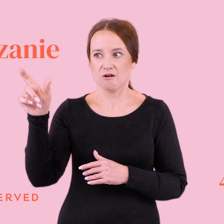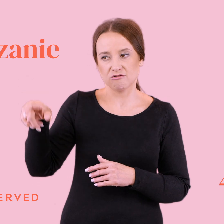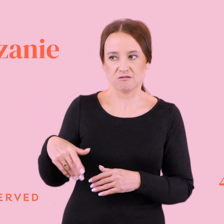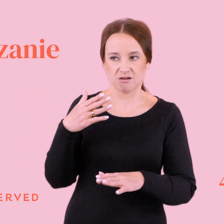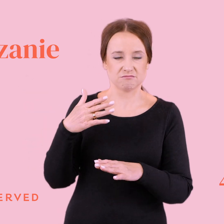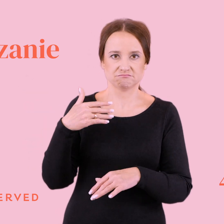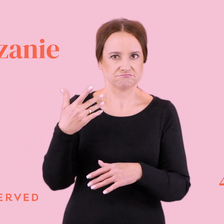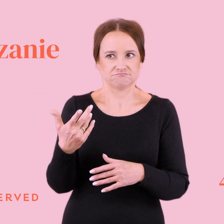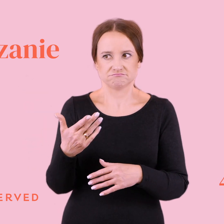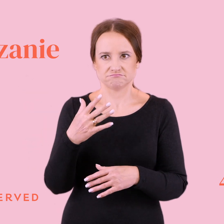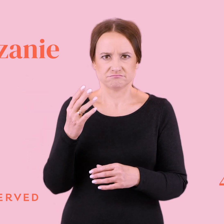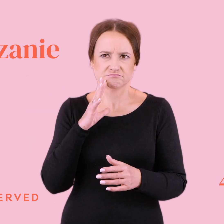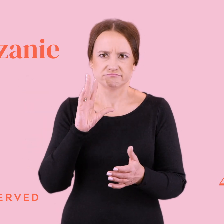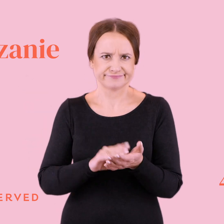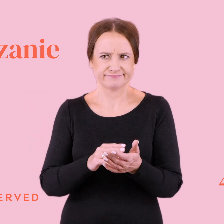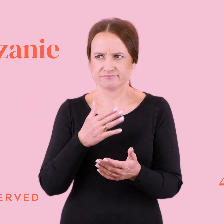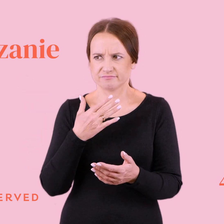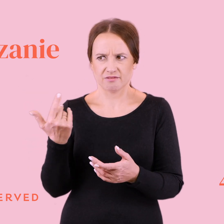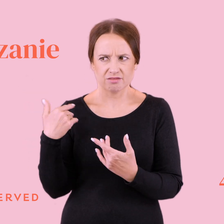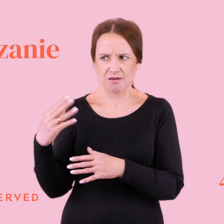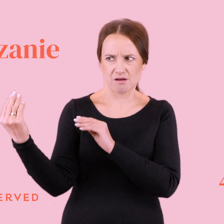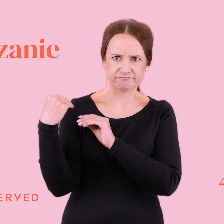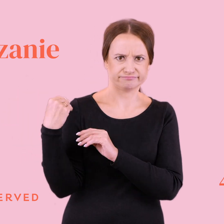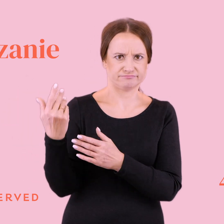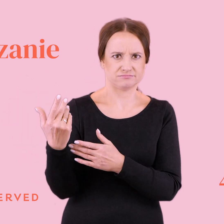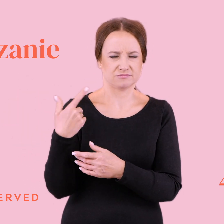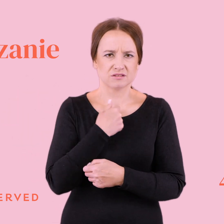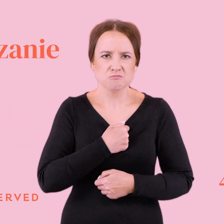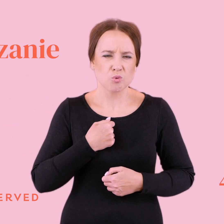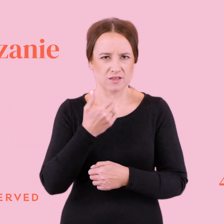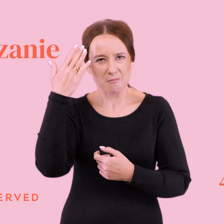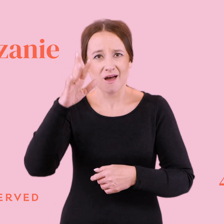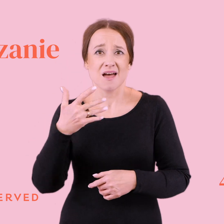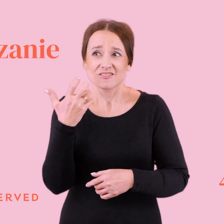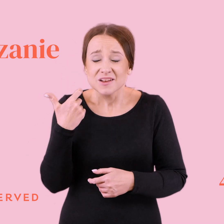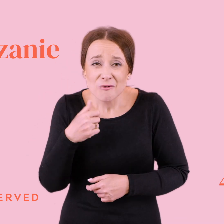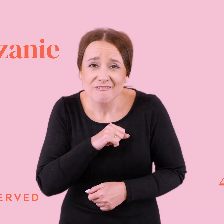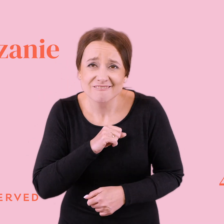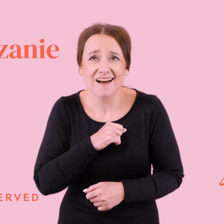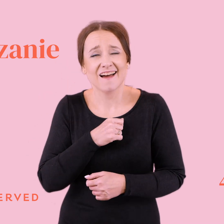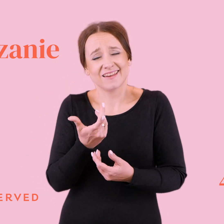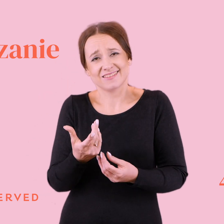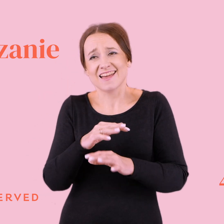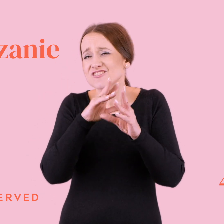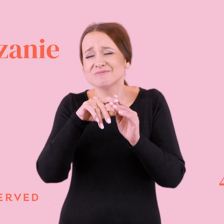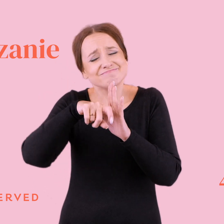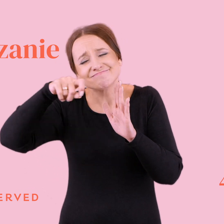do nas. I to jest po prostu smutek. Że już nam to robi nadzieję, bo to było tak fajnie. Jak już w tych wszystkich serialach, że już się przyturaliśmy,